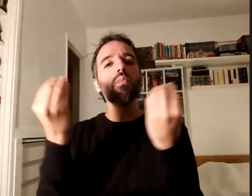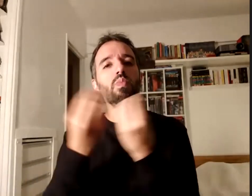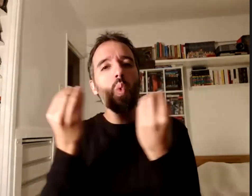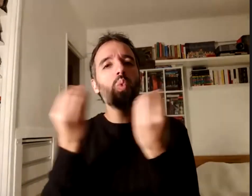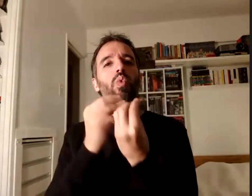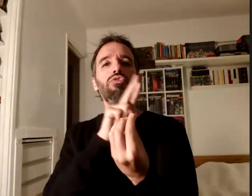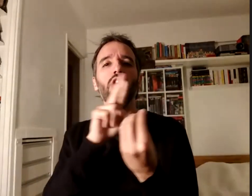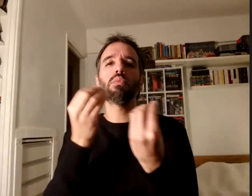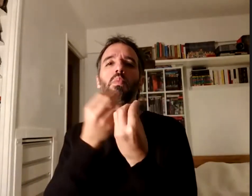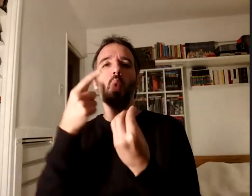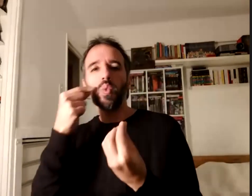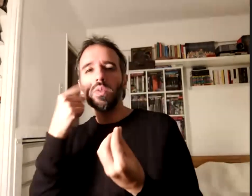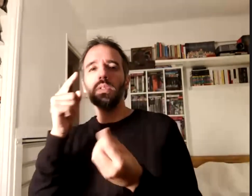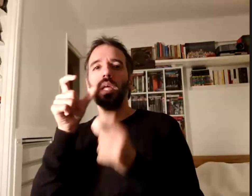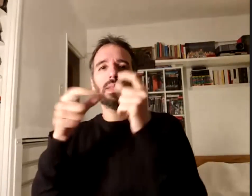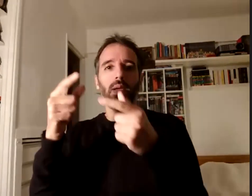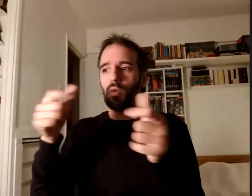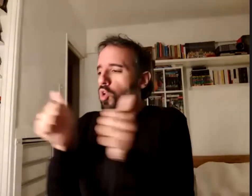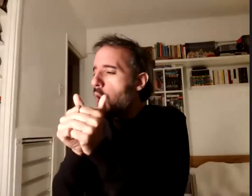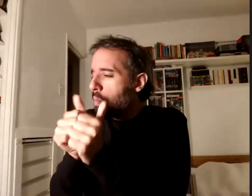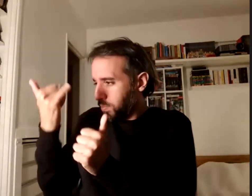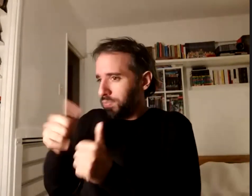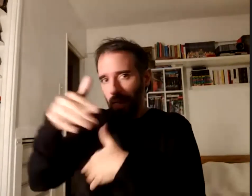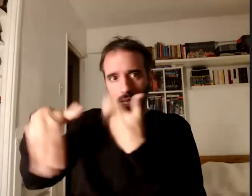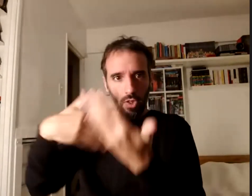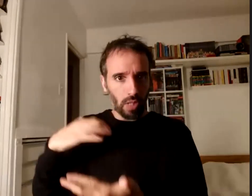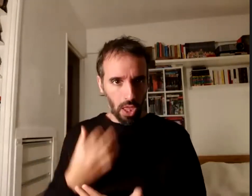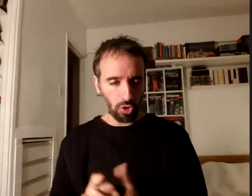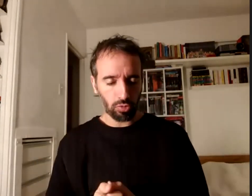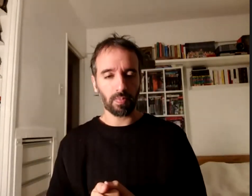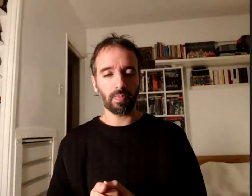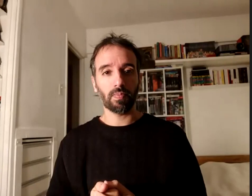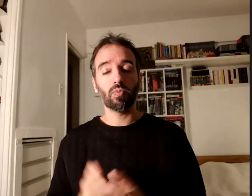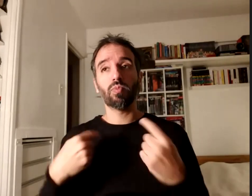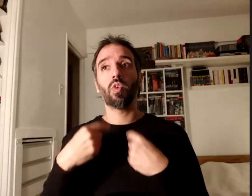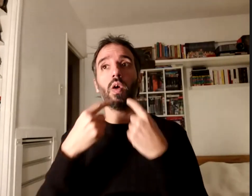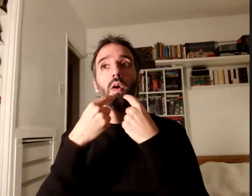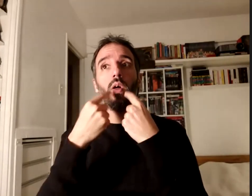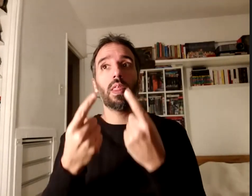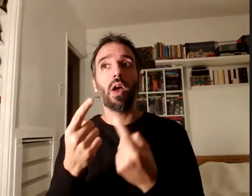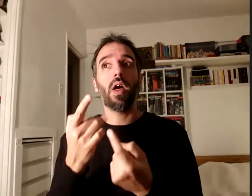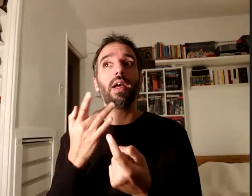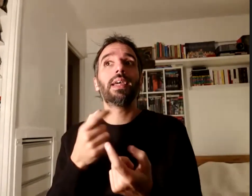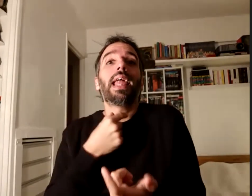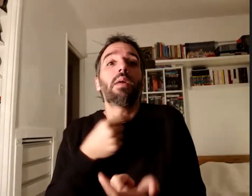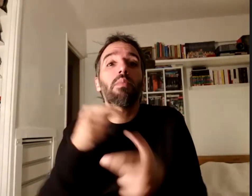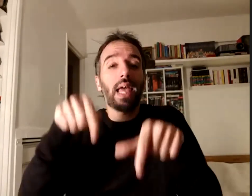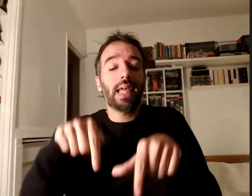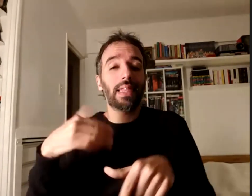panelistas que nos acompañaron en estos años digo deseamos que este libro sea parte del futuro